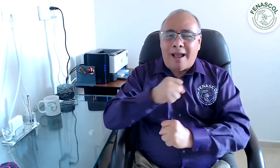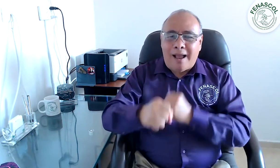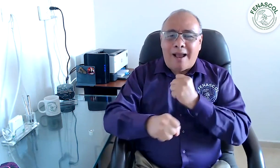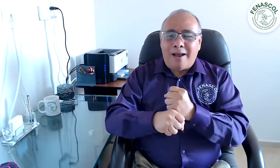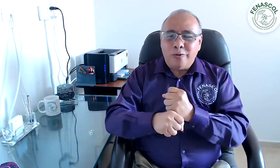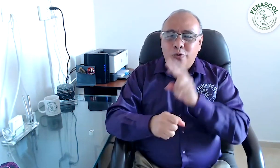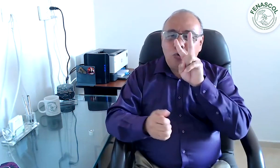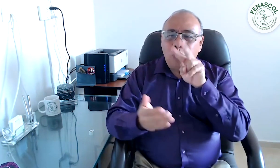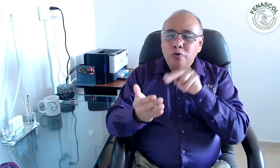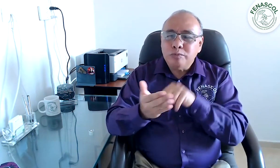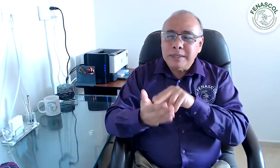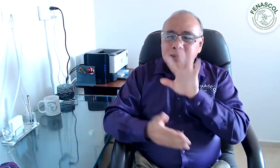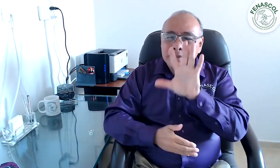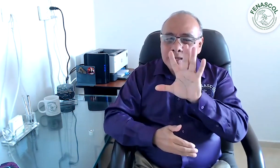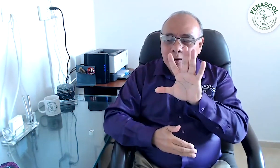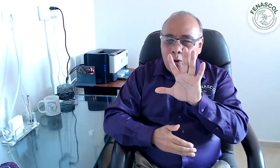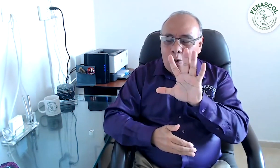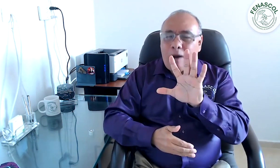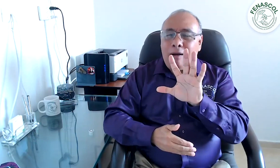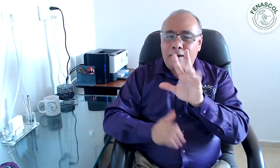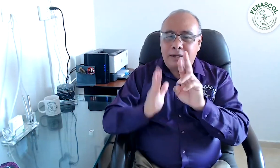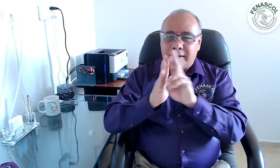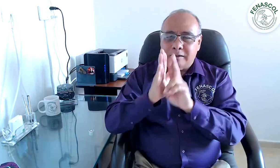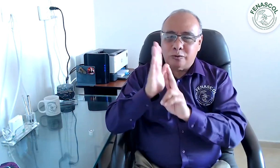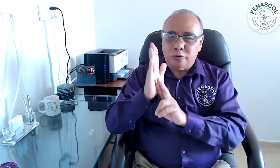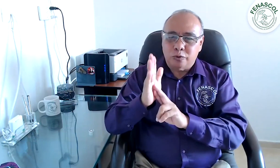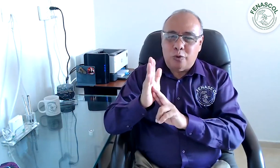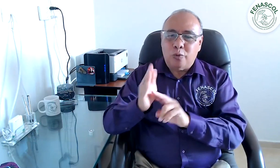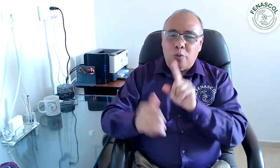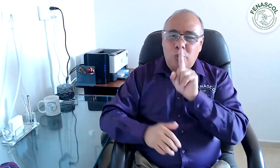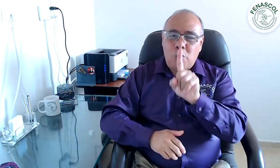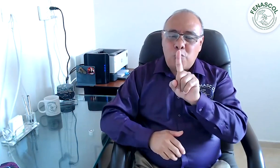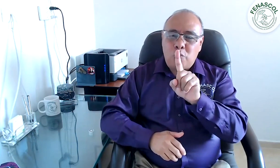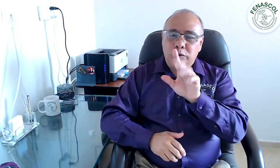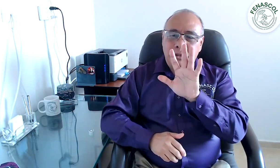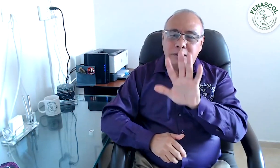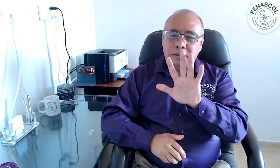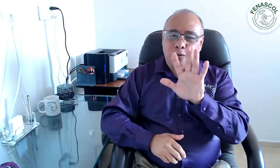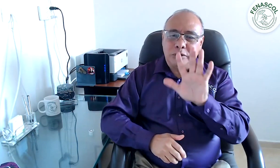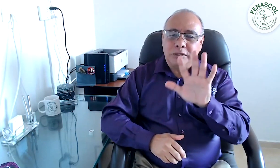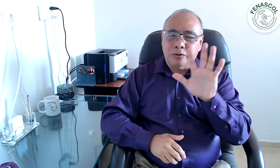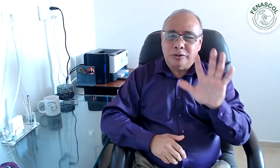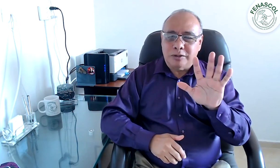Inicia en el año 2005, cuando surge la resolución